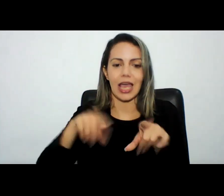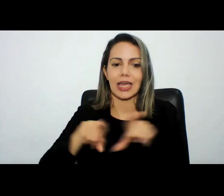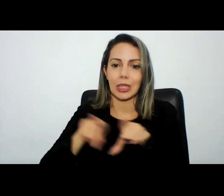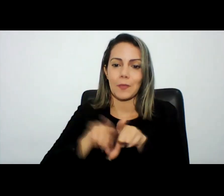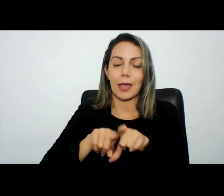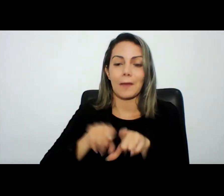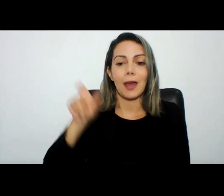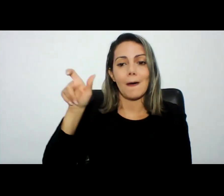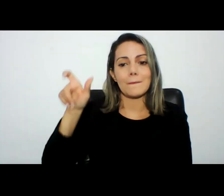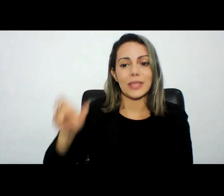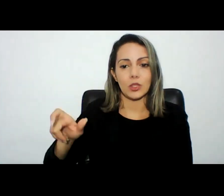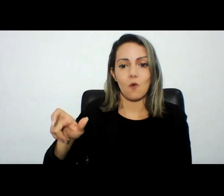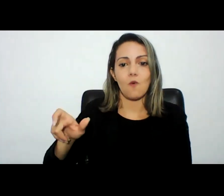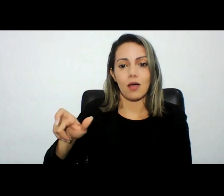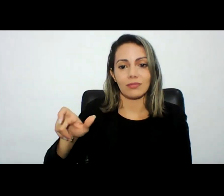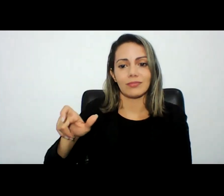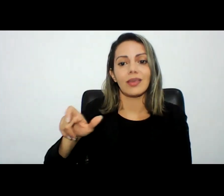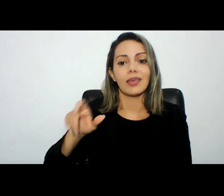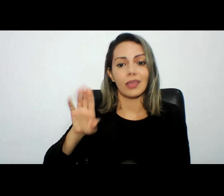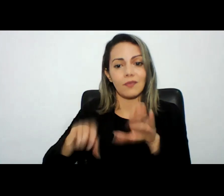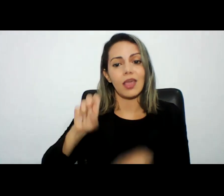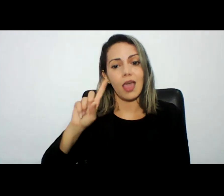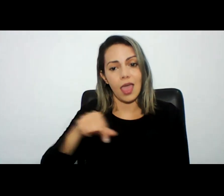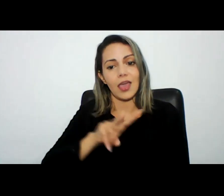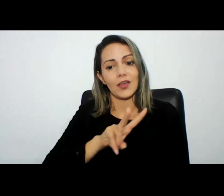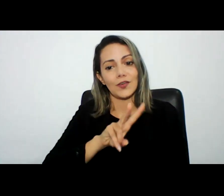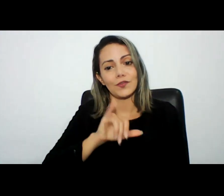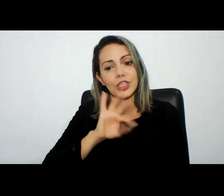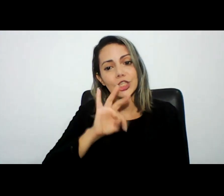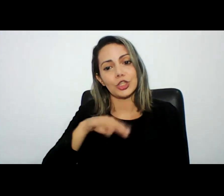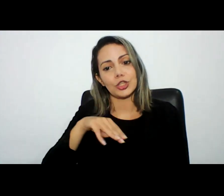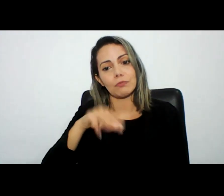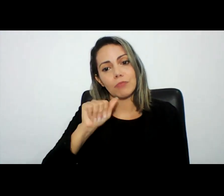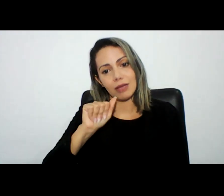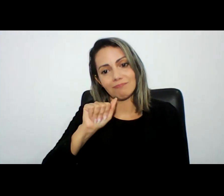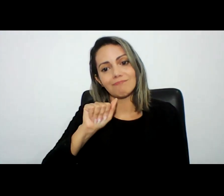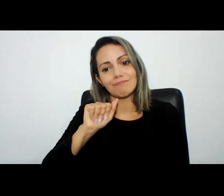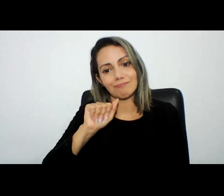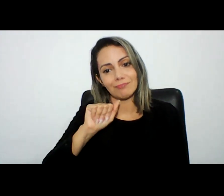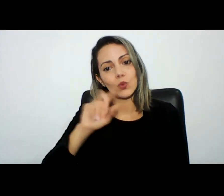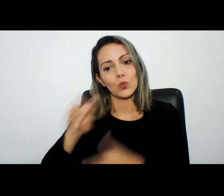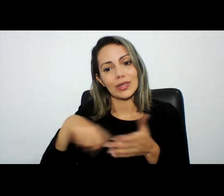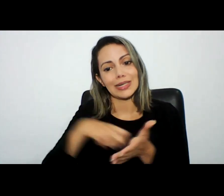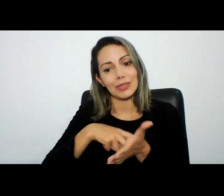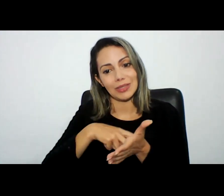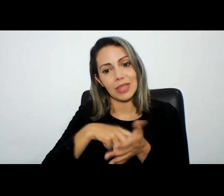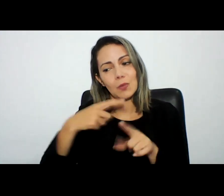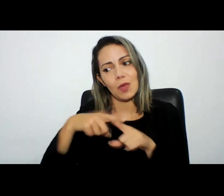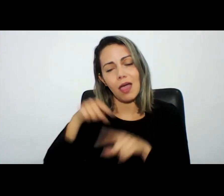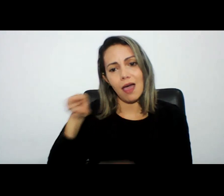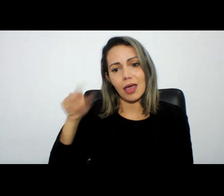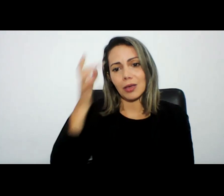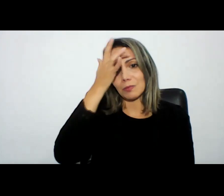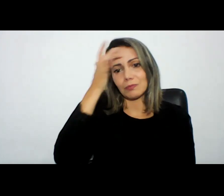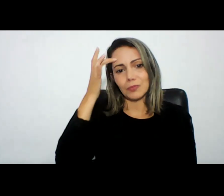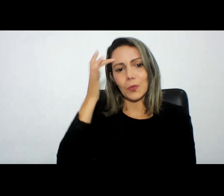pessoa que eventualmente vai se ver vítima de um crime porque muitas das vezes essas pessoas têm condições de fazer